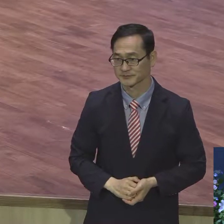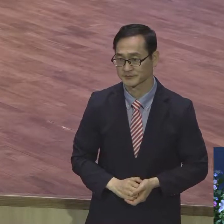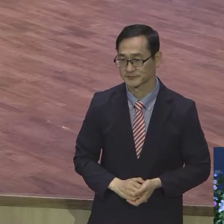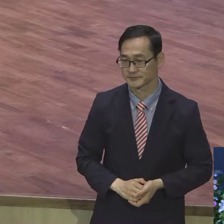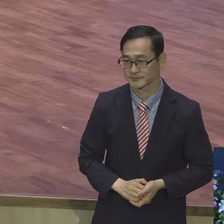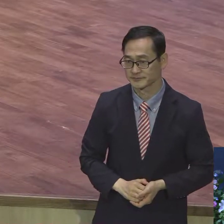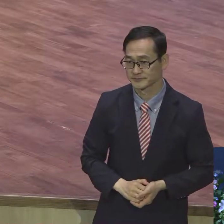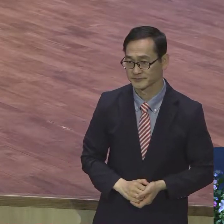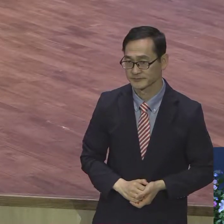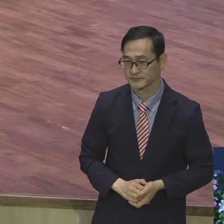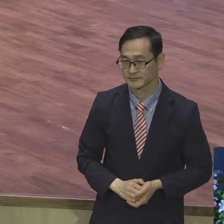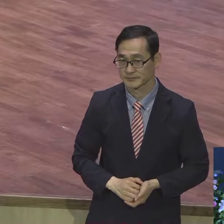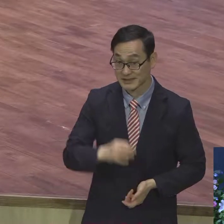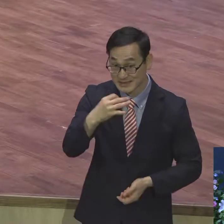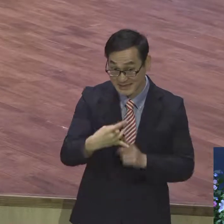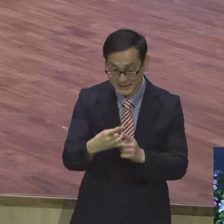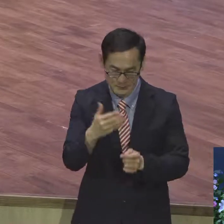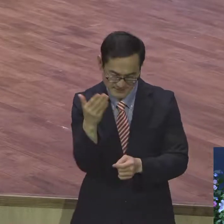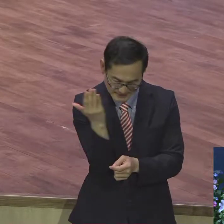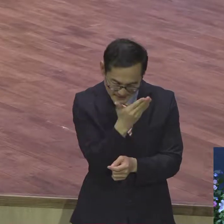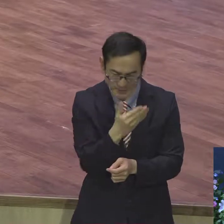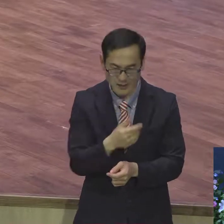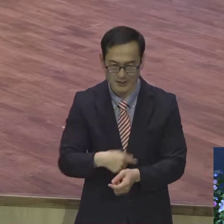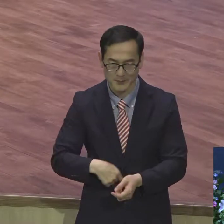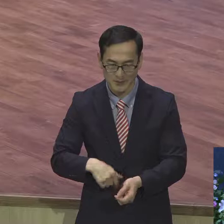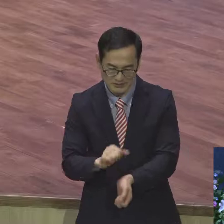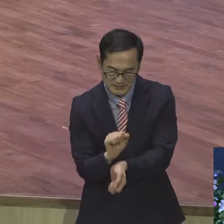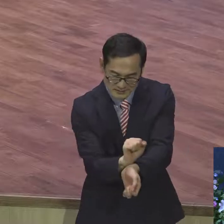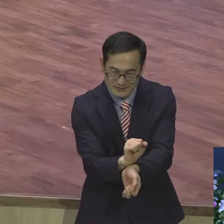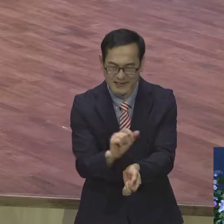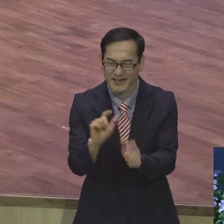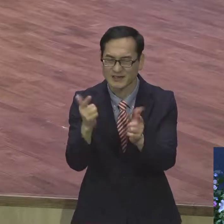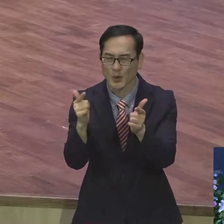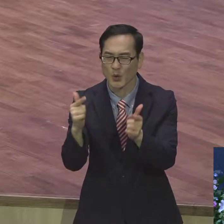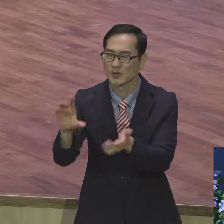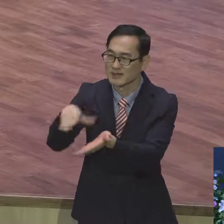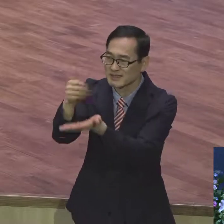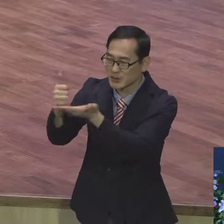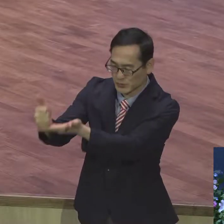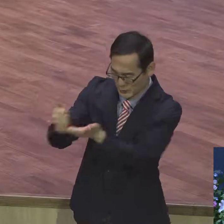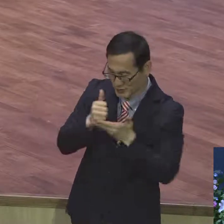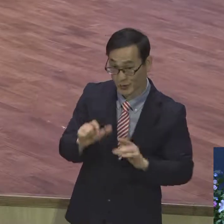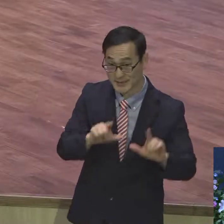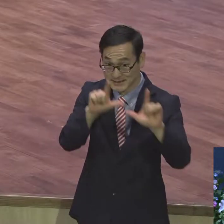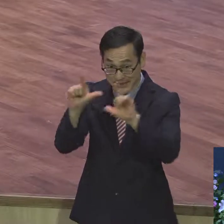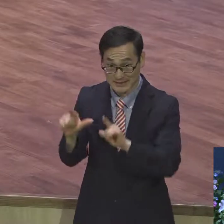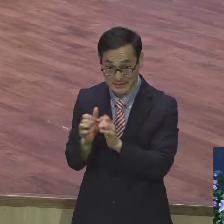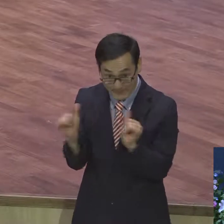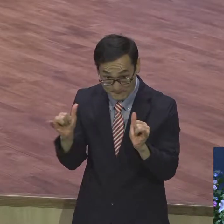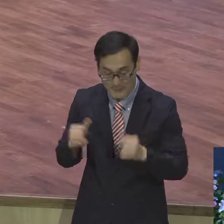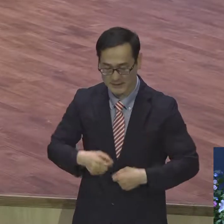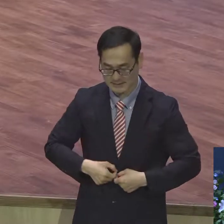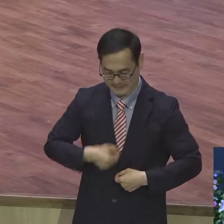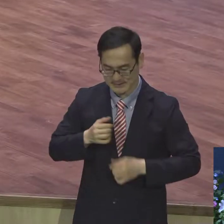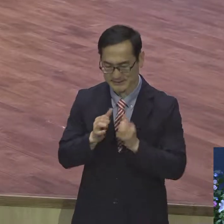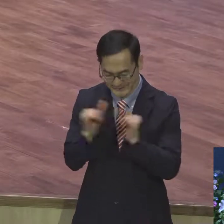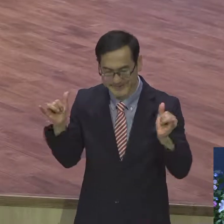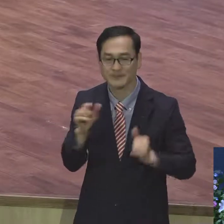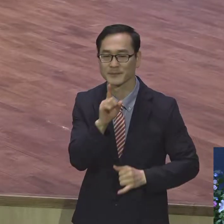깨끗하게 산다. 그 말은 아니에요. 그리스도를 주인으로 모시고 사는 사람을 어이롭다. 그럽니다. 어이로운